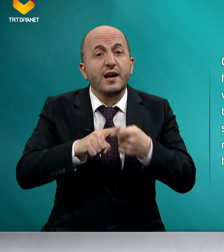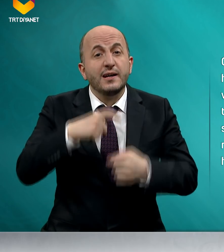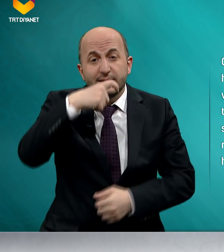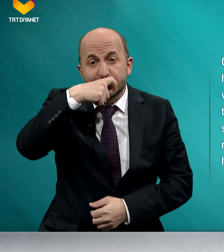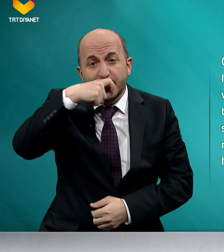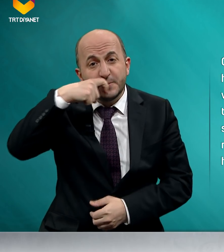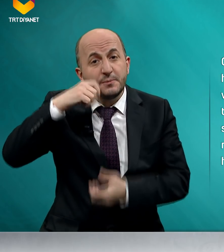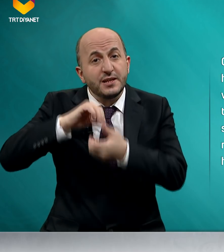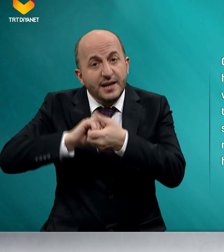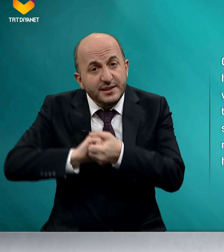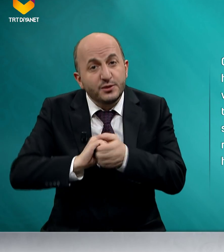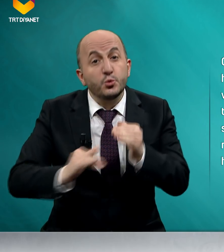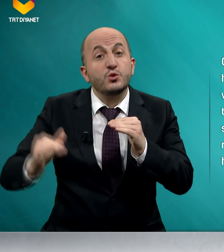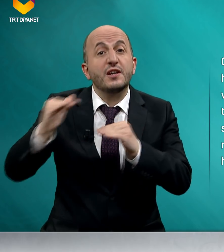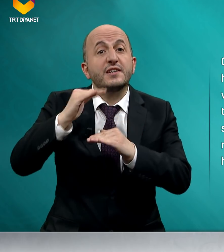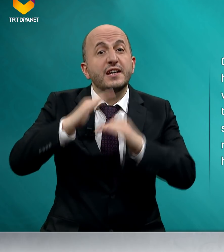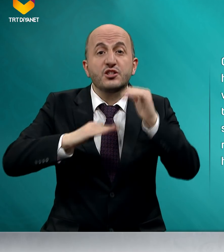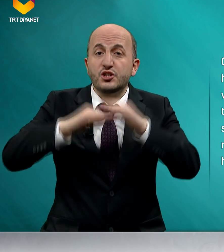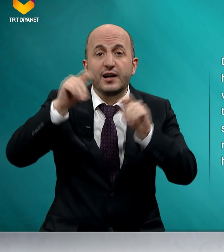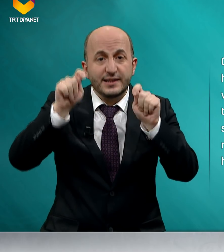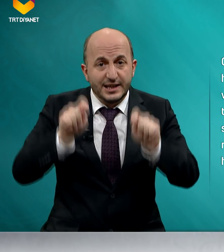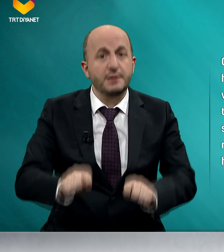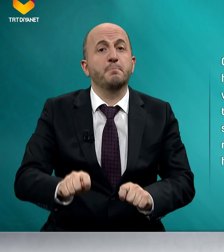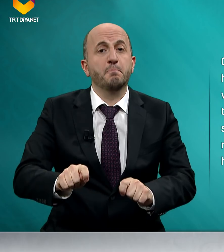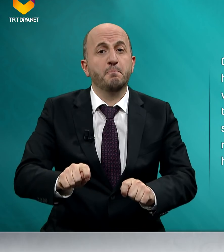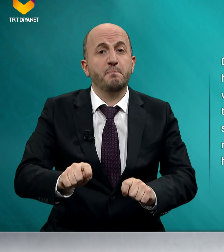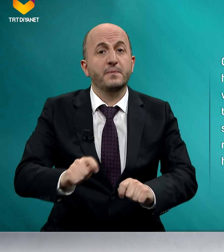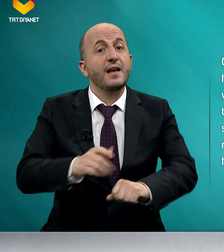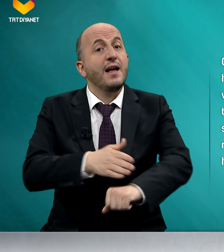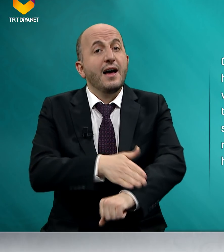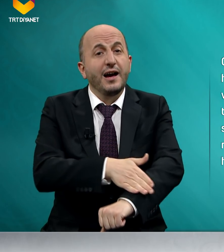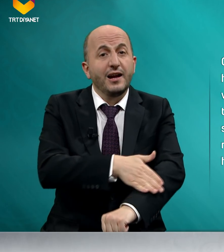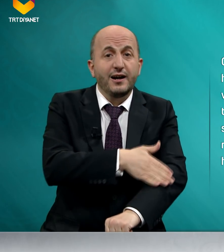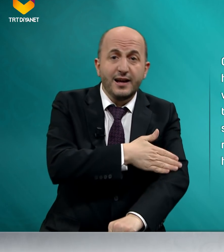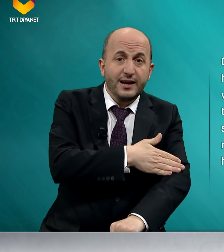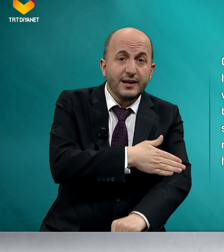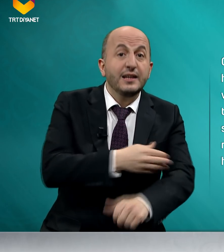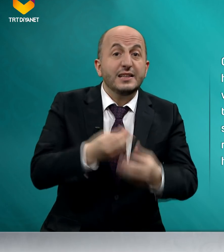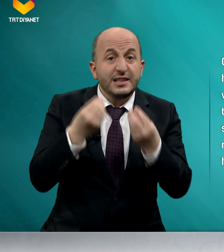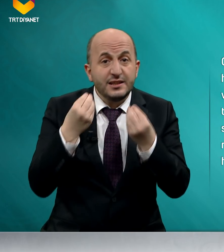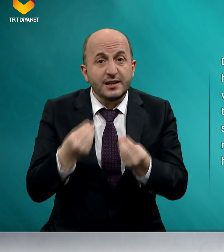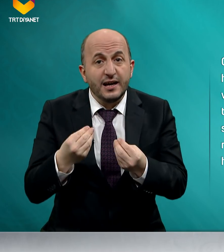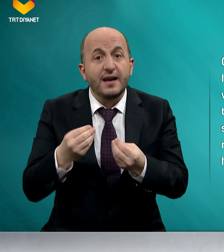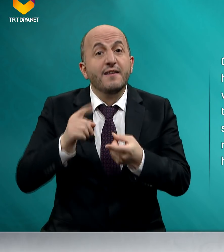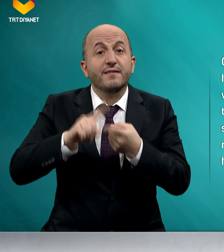samimiyet üzerine inşa edelim. Helale, iyiye ve